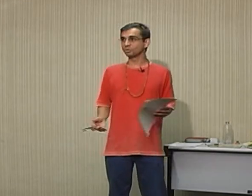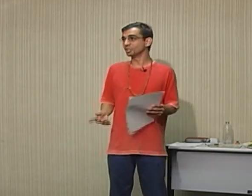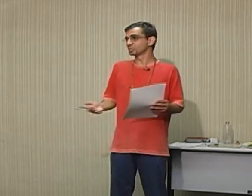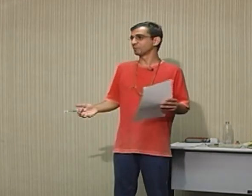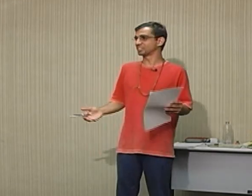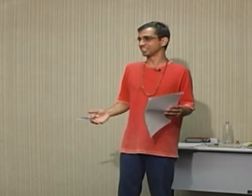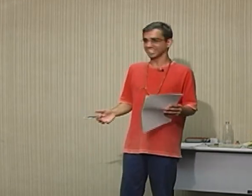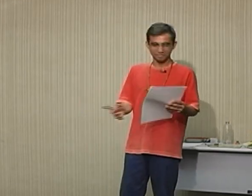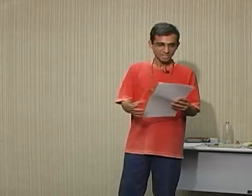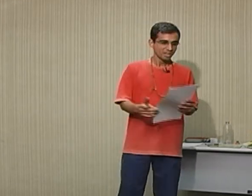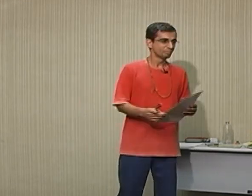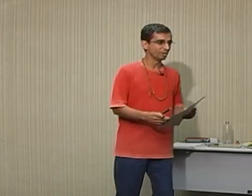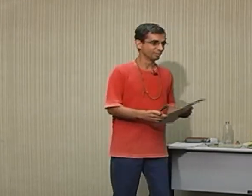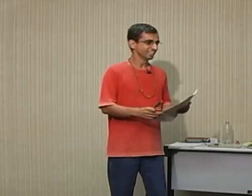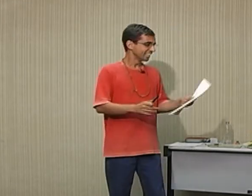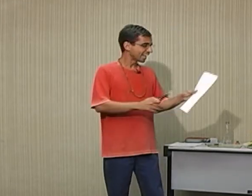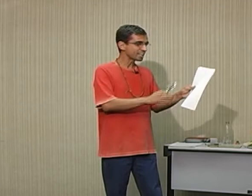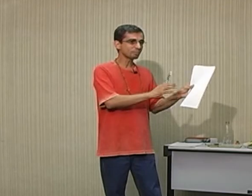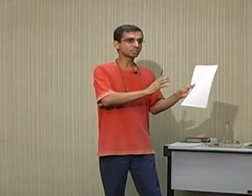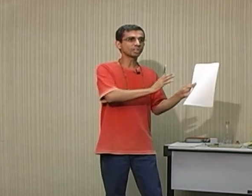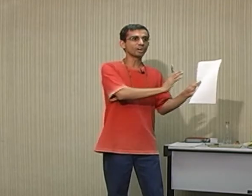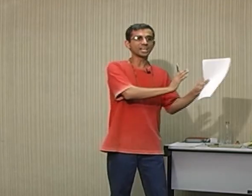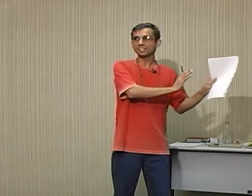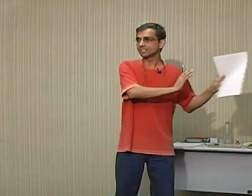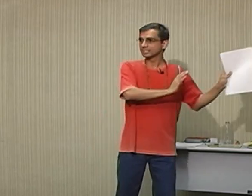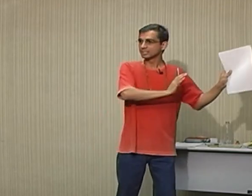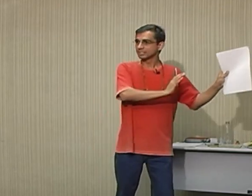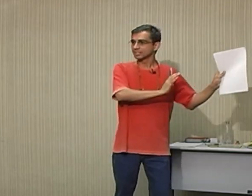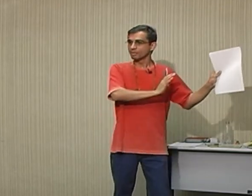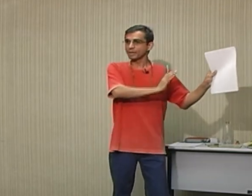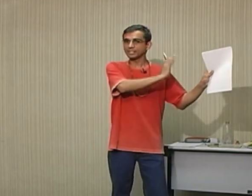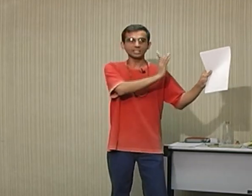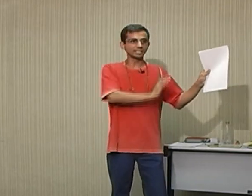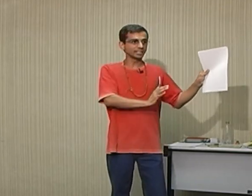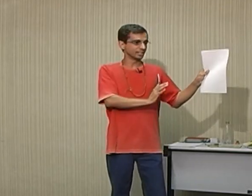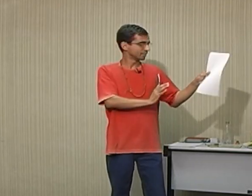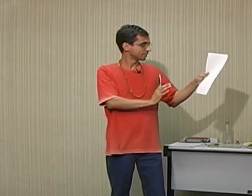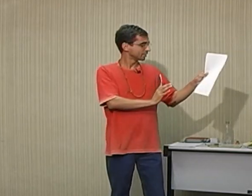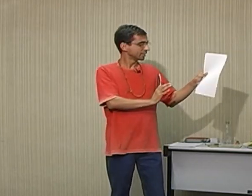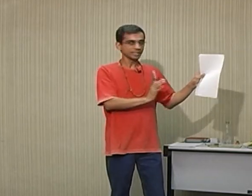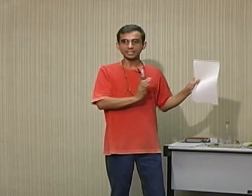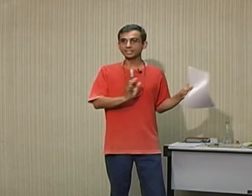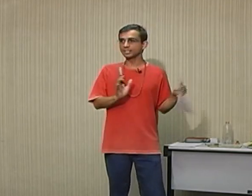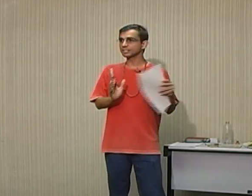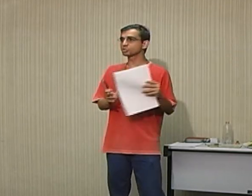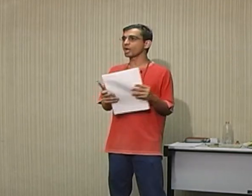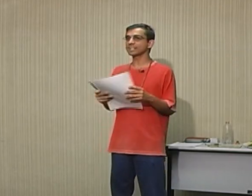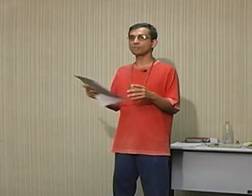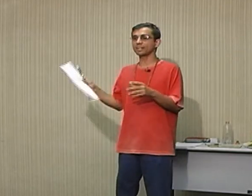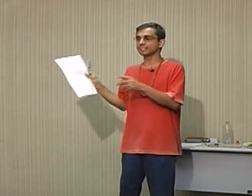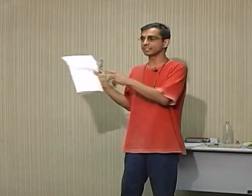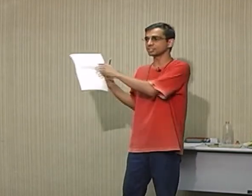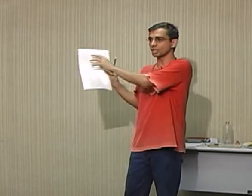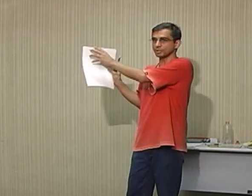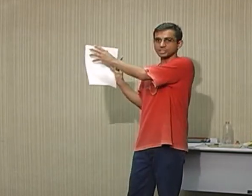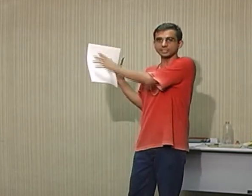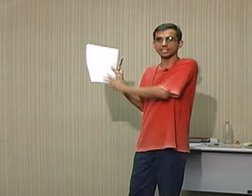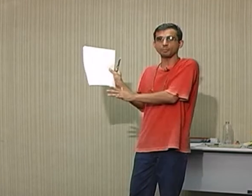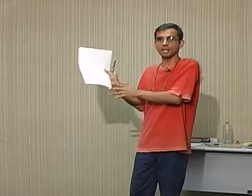Então, antipatia, né? Bom, aí a pessoa olha para aquilo ali, e só quem vai entender, geralmente quem entende a palavra